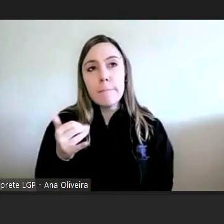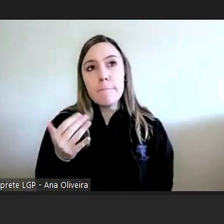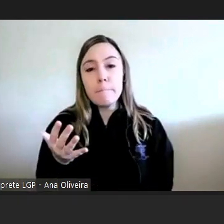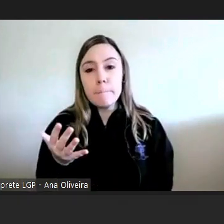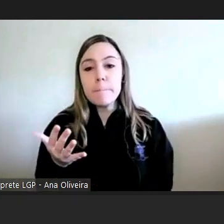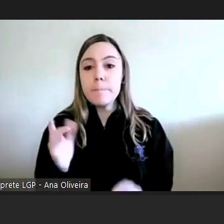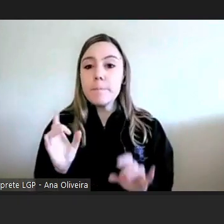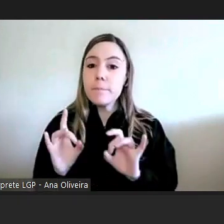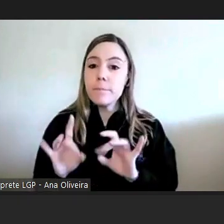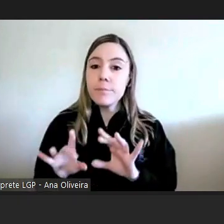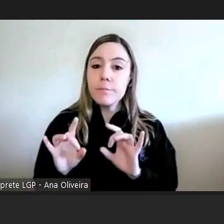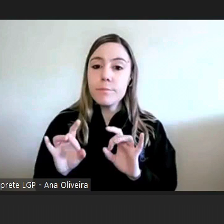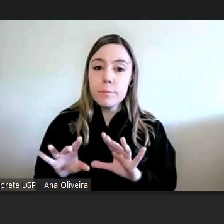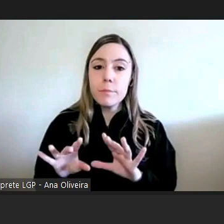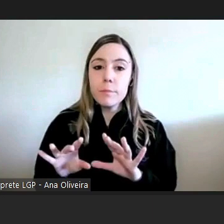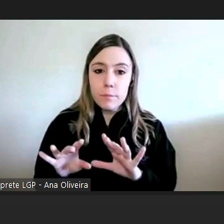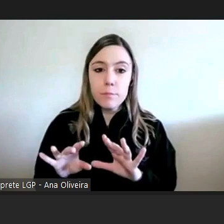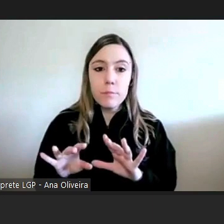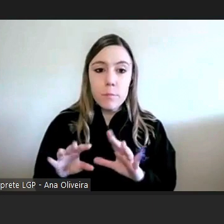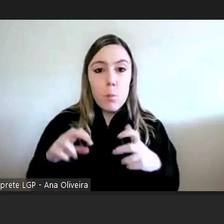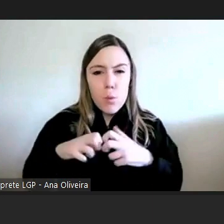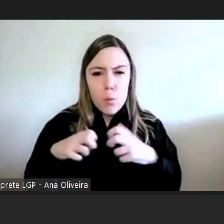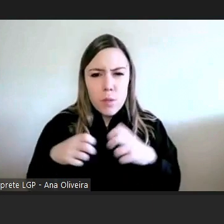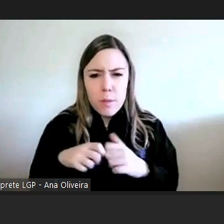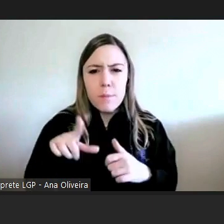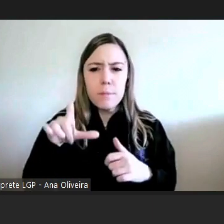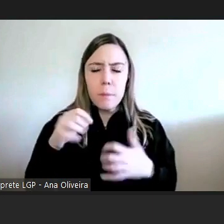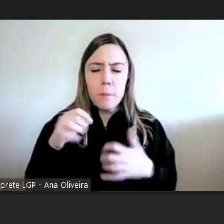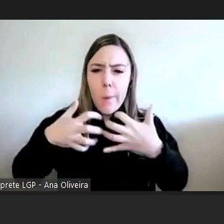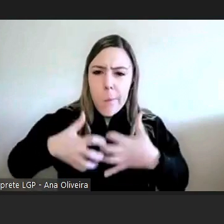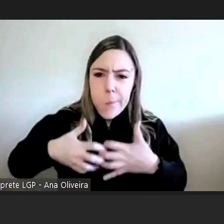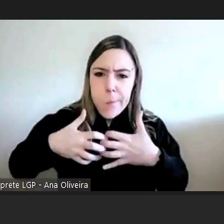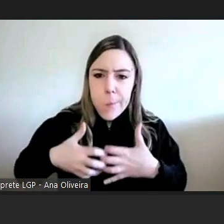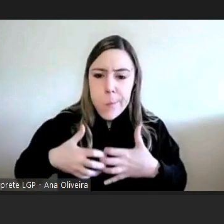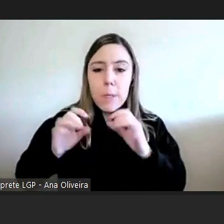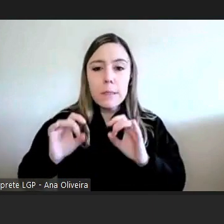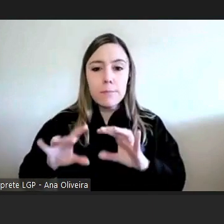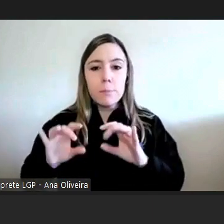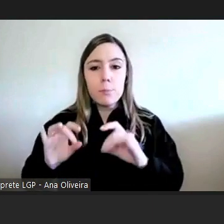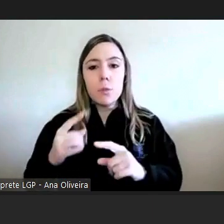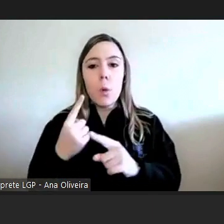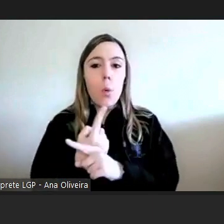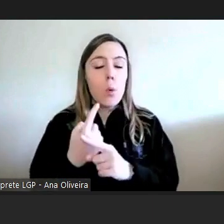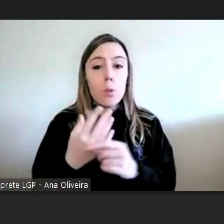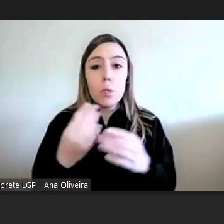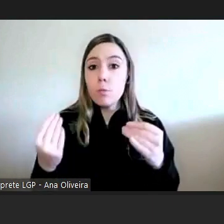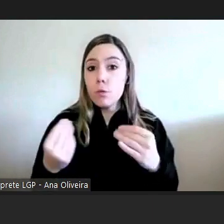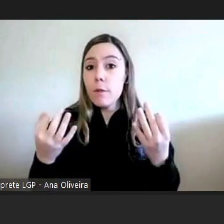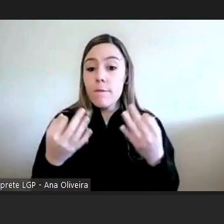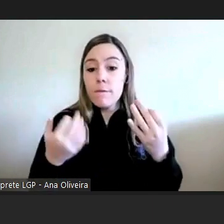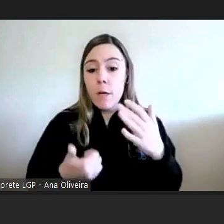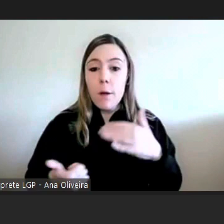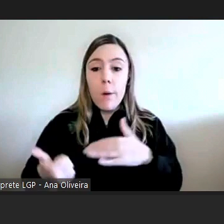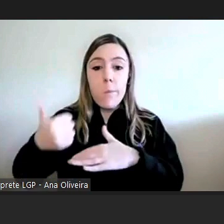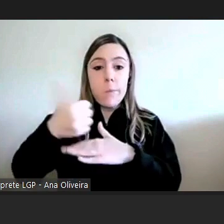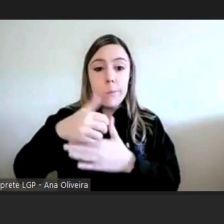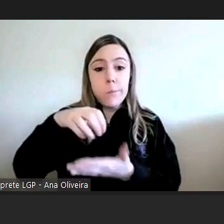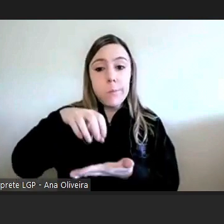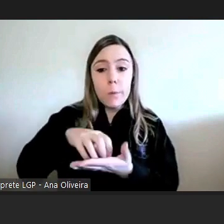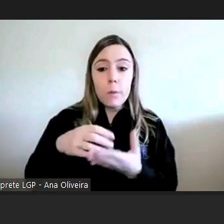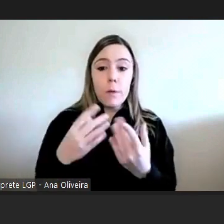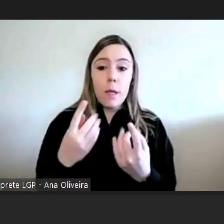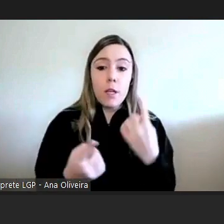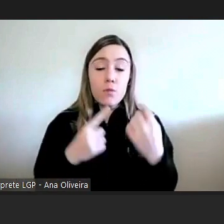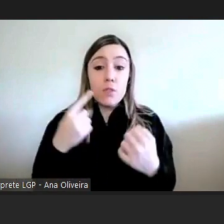prevenir até muitos litígios e muitas incompreensões muitas coisas que a provisoria muitas vezes faz o papel de